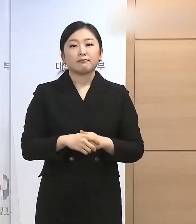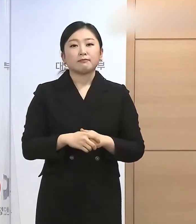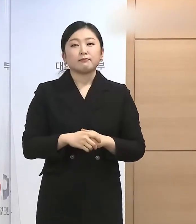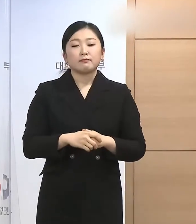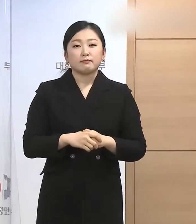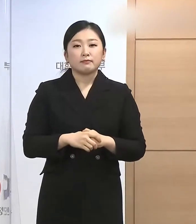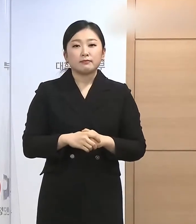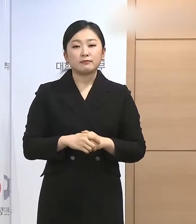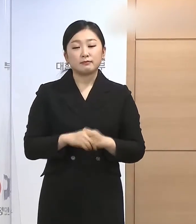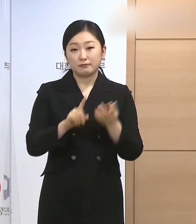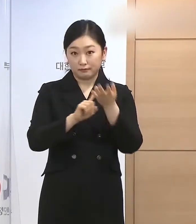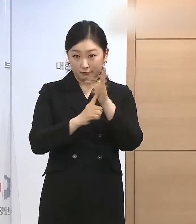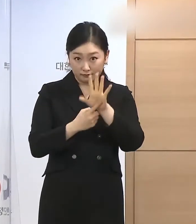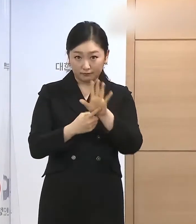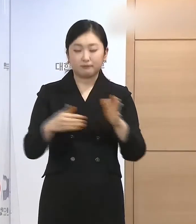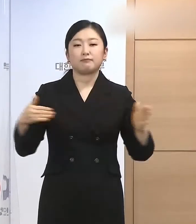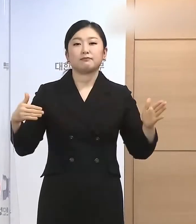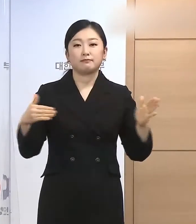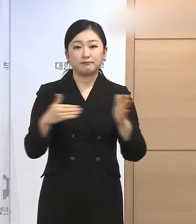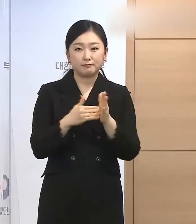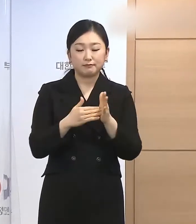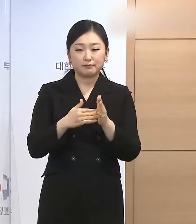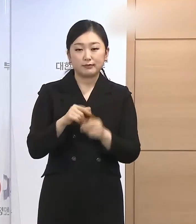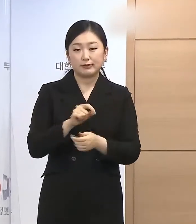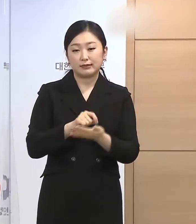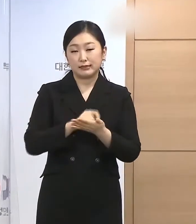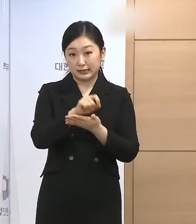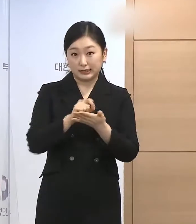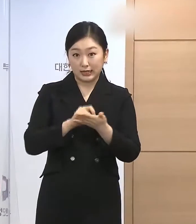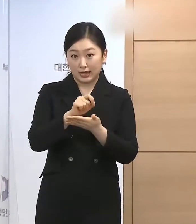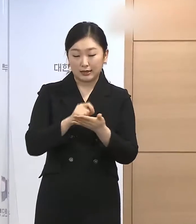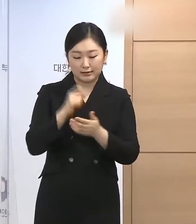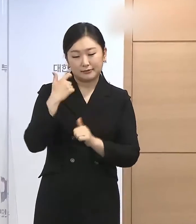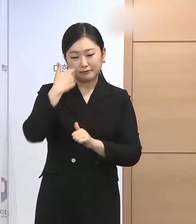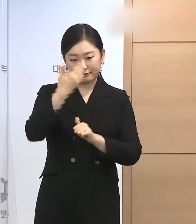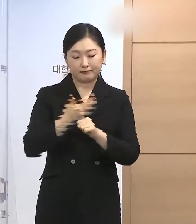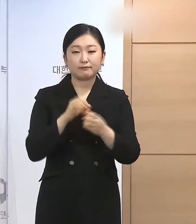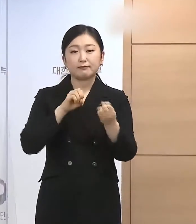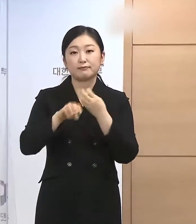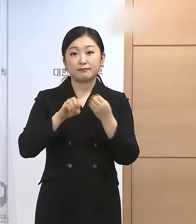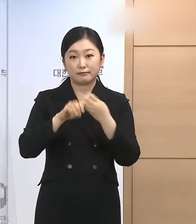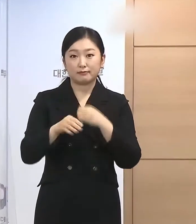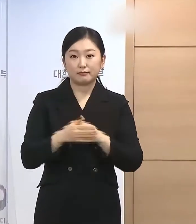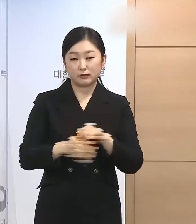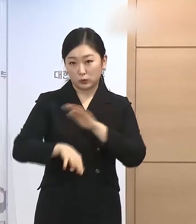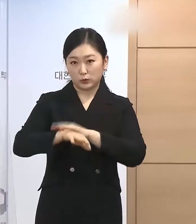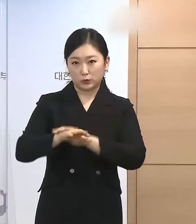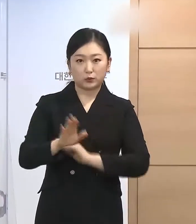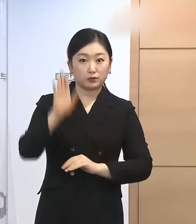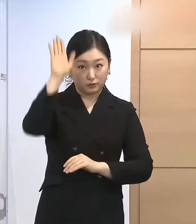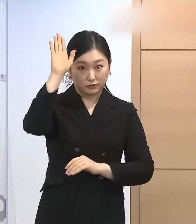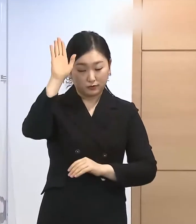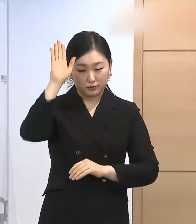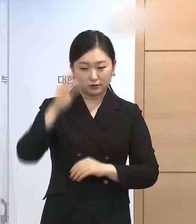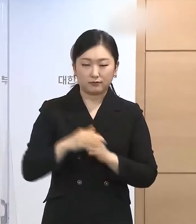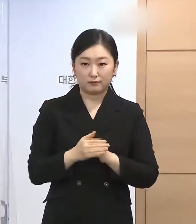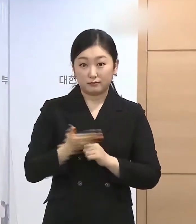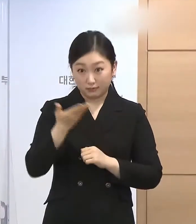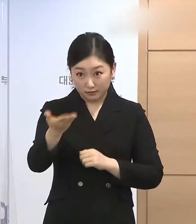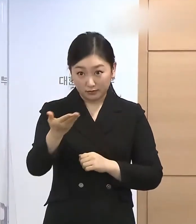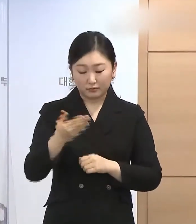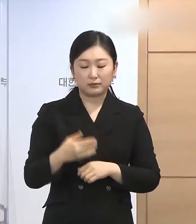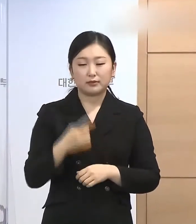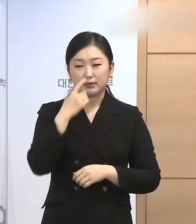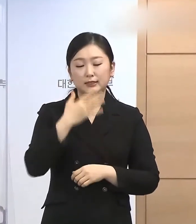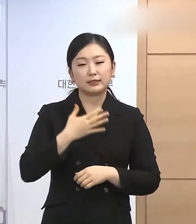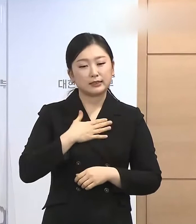발표를 마치고 이어서 기자분들과 질의응답 시간을 갖겠습니다. 손을 드시고 질문자로 지정되신 분은 수속과